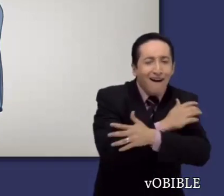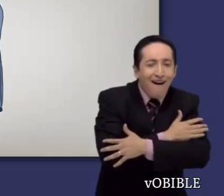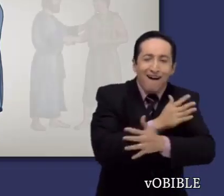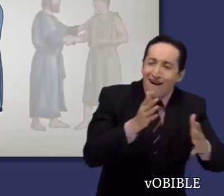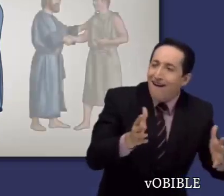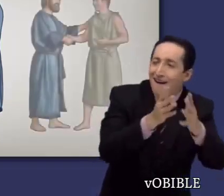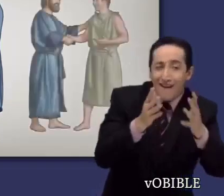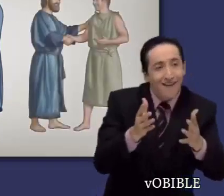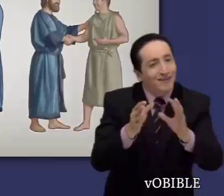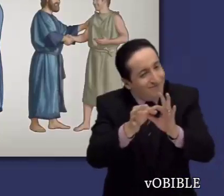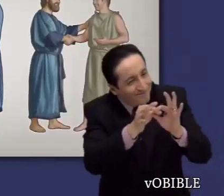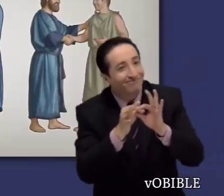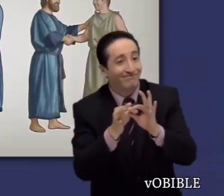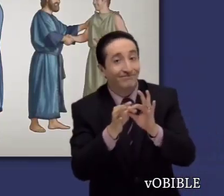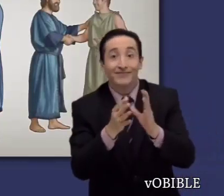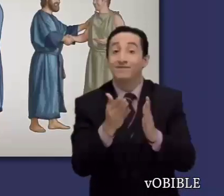y que se animen mutuamente.